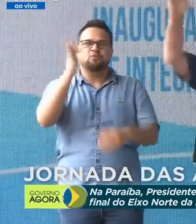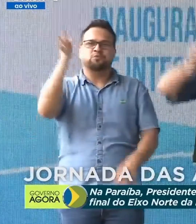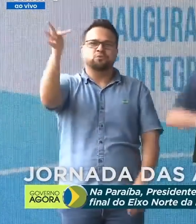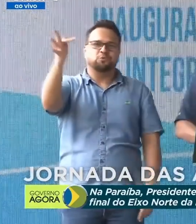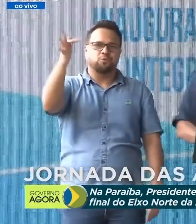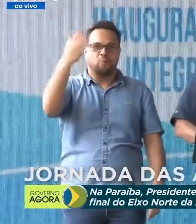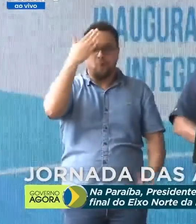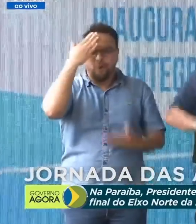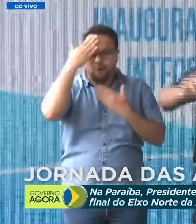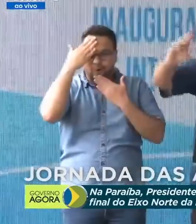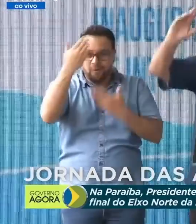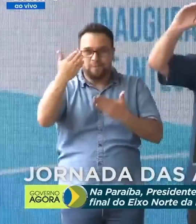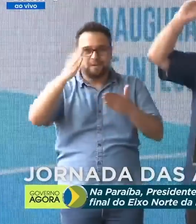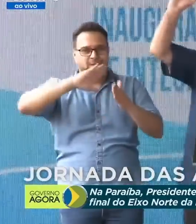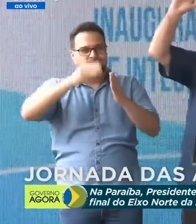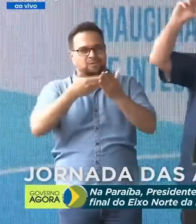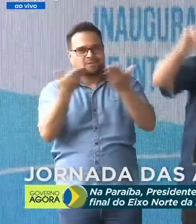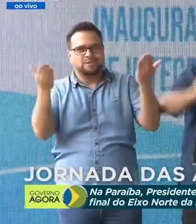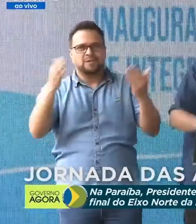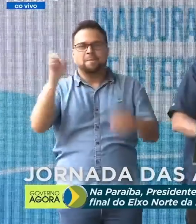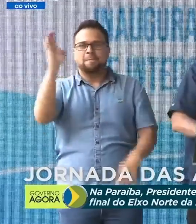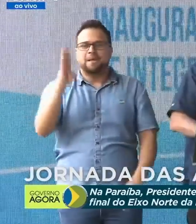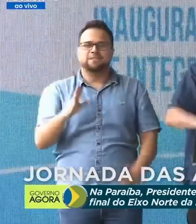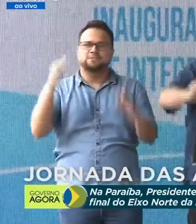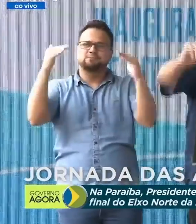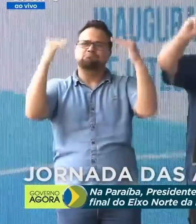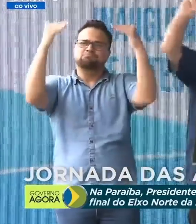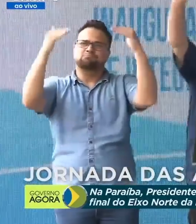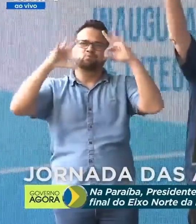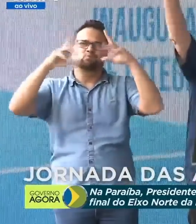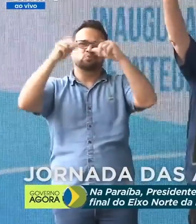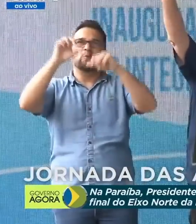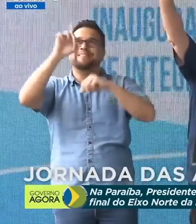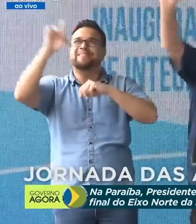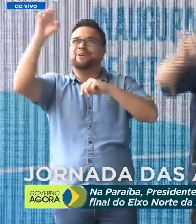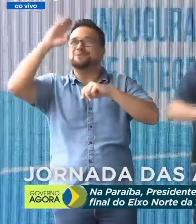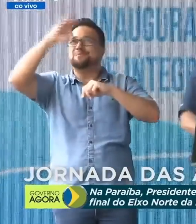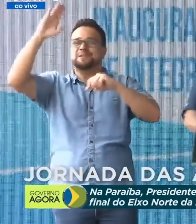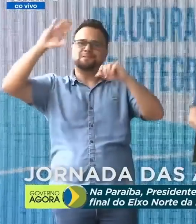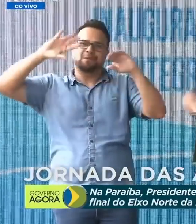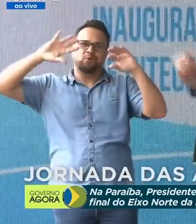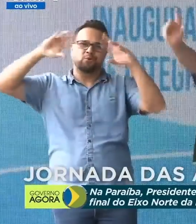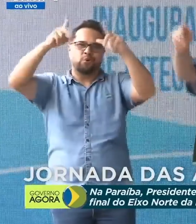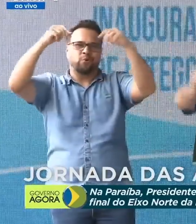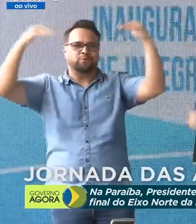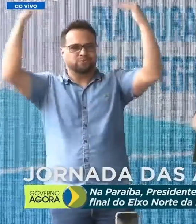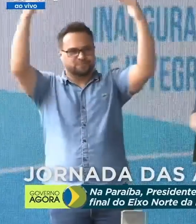vocês. Brasil acima de tudo. Deus acima de todos.